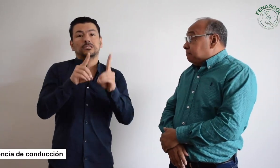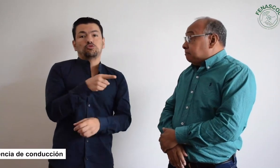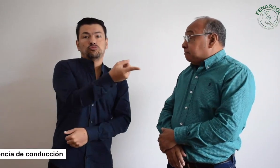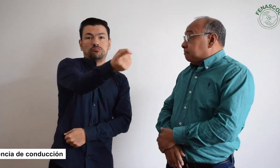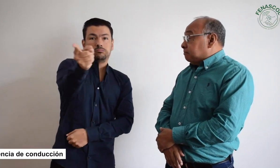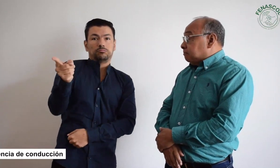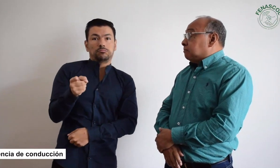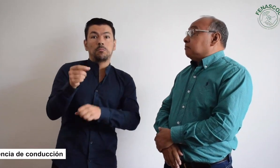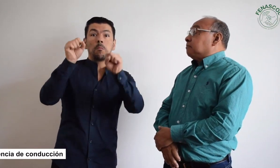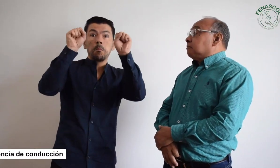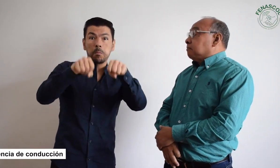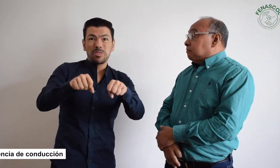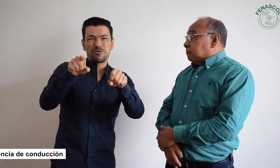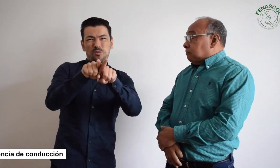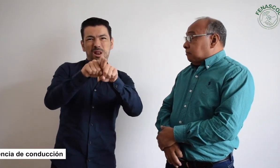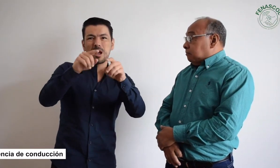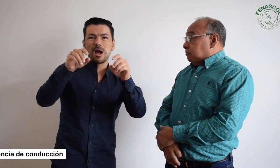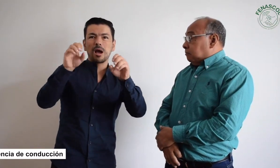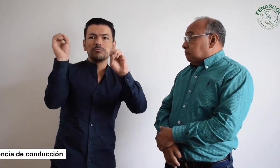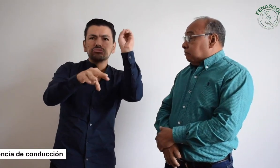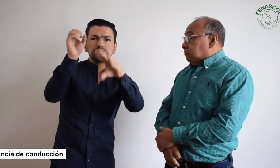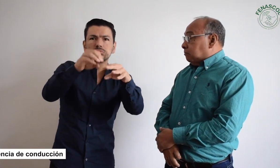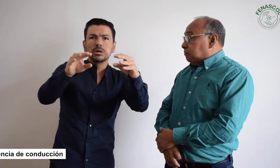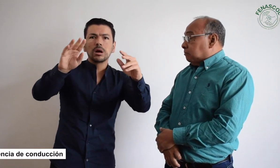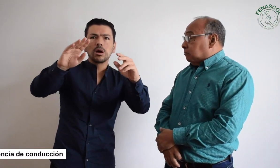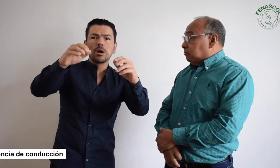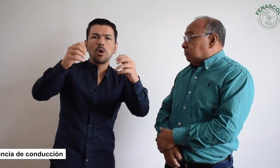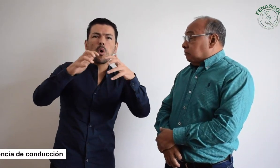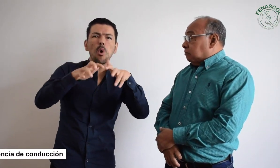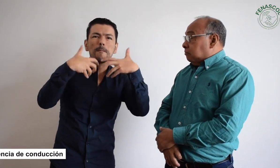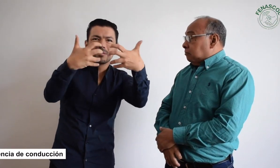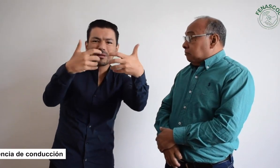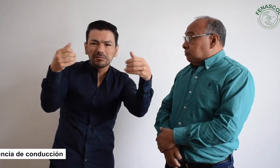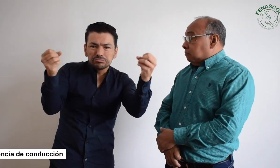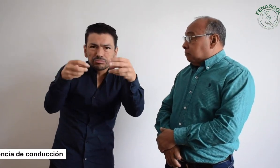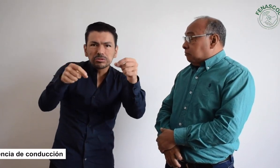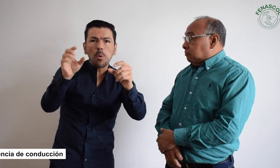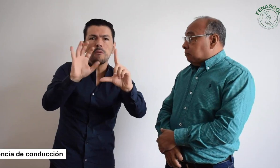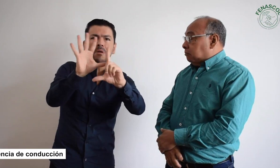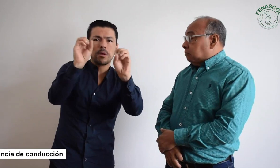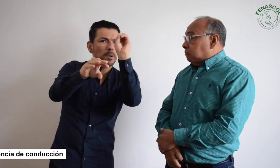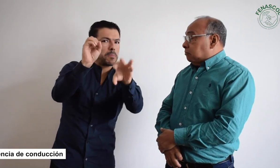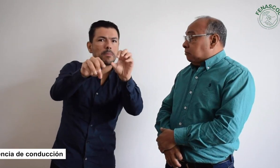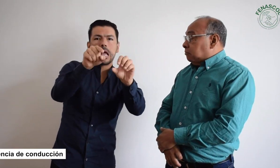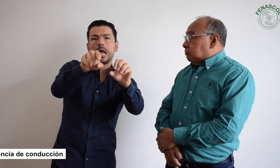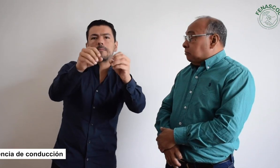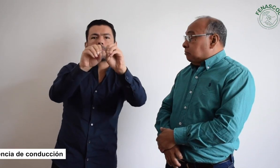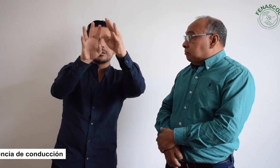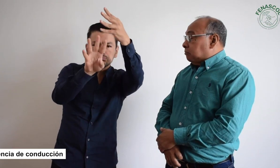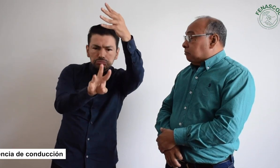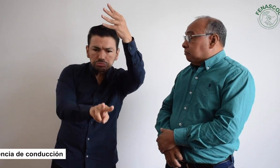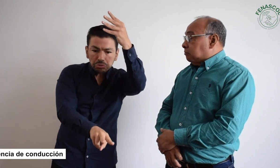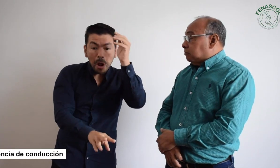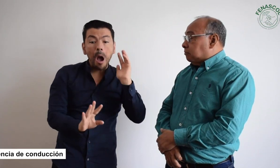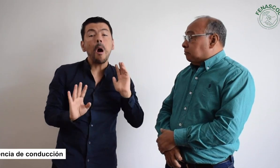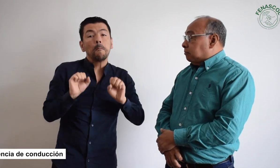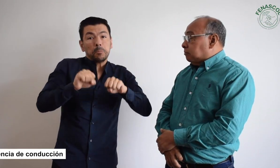Bueno, pensaríamos que es decisión de ustedes. Pueden dejarnos allí sus comentarios a través de texto, a través de video, como lo